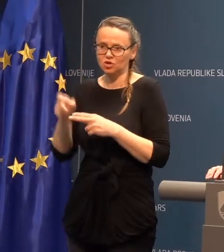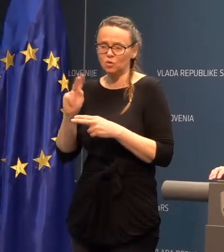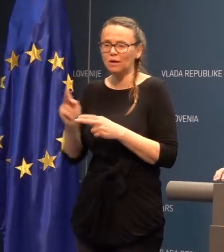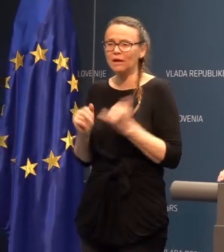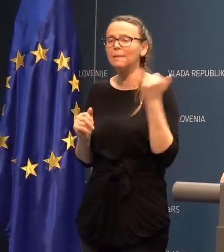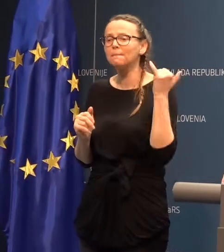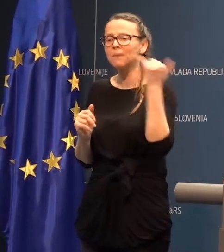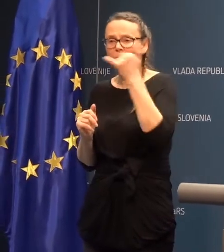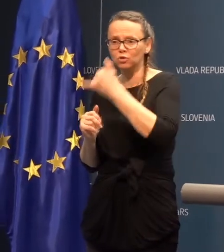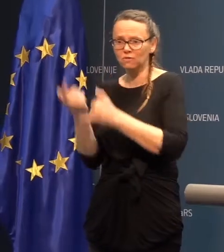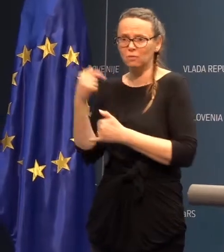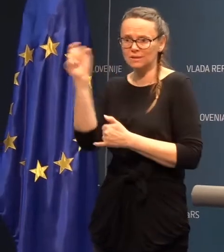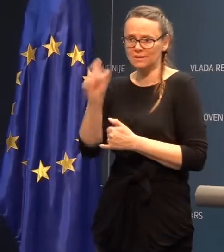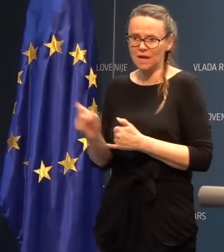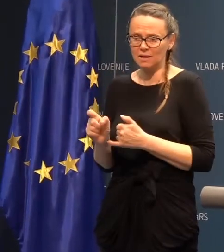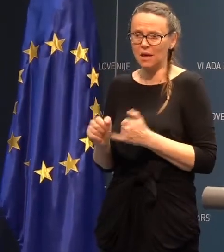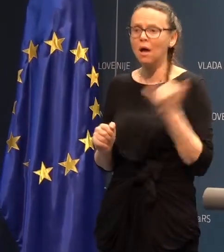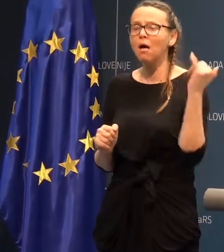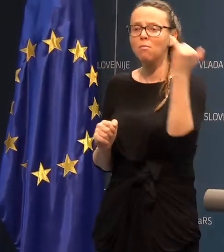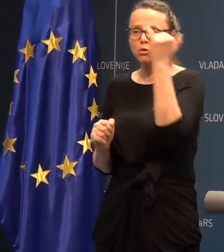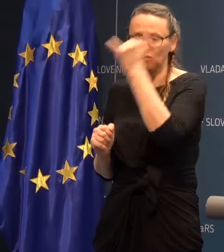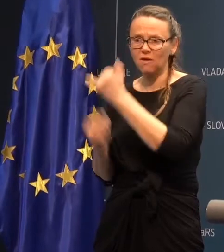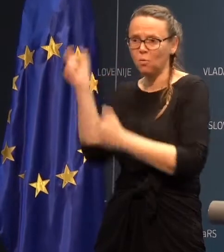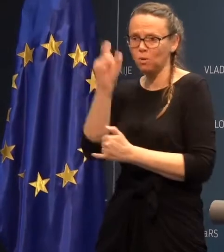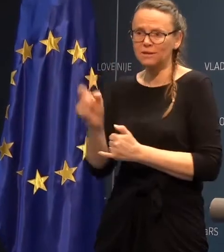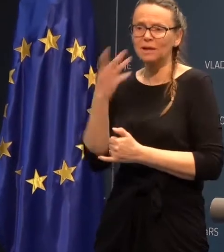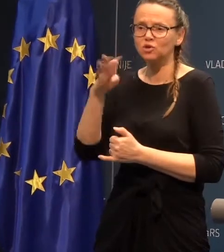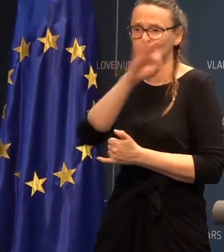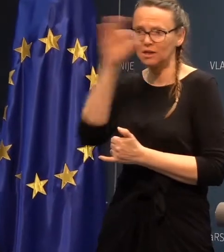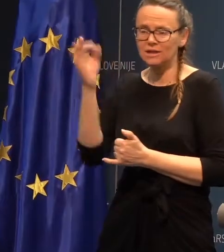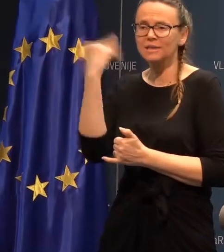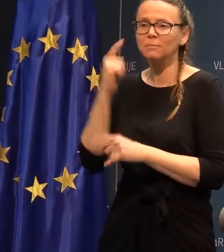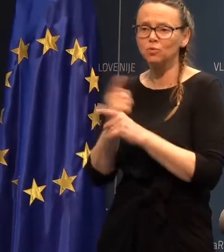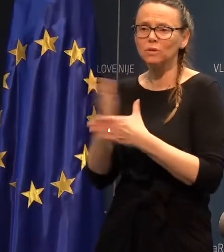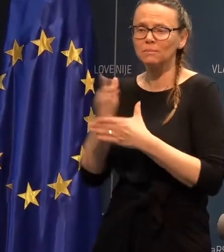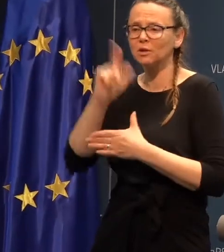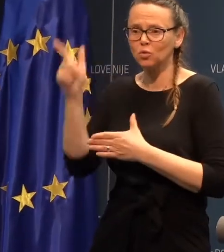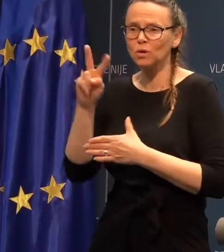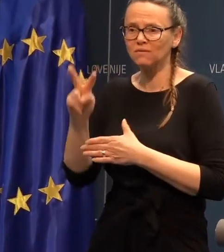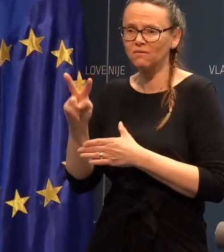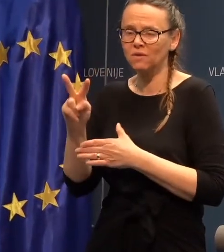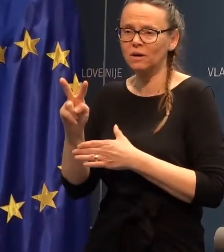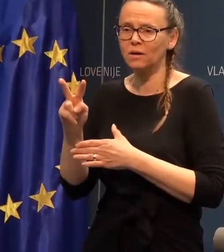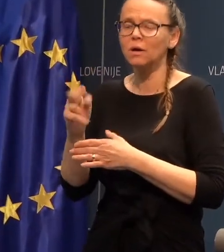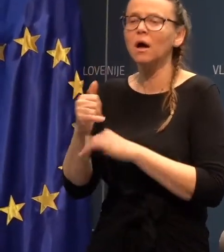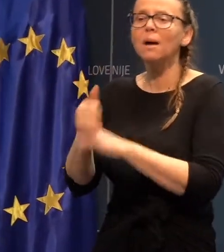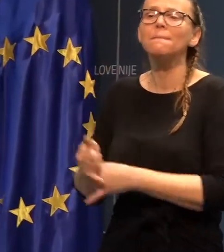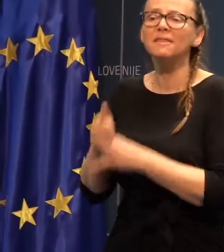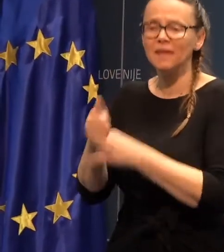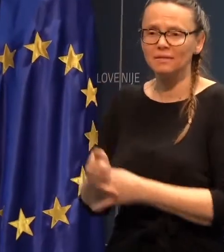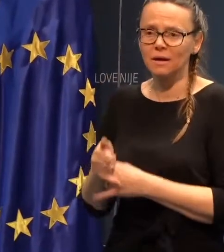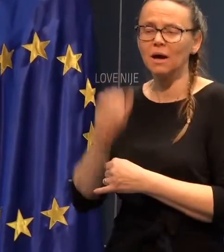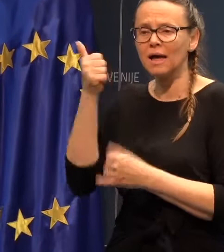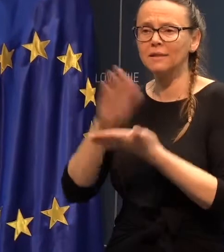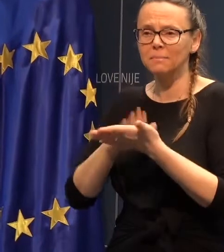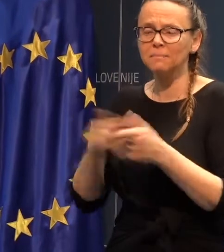pripotoval iz Italije. Potoval je v Italiju približno 14 dni, je bil tudi med drugim v Benetka. Potem, eden